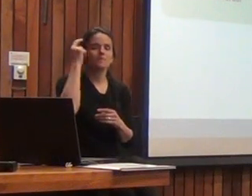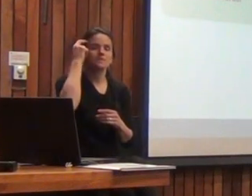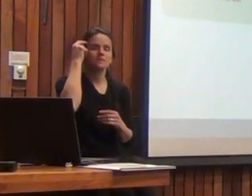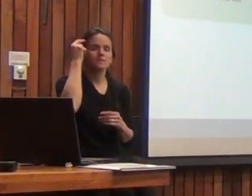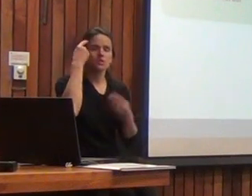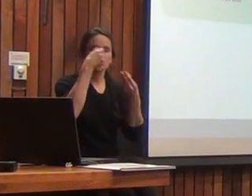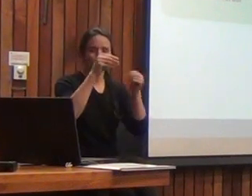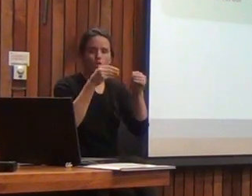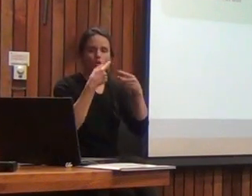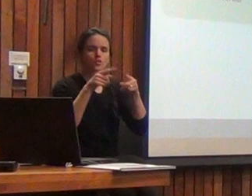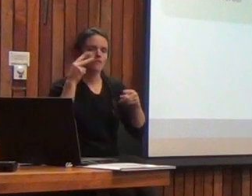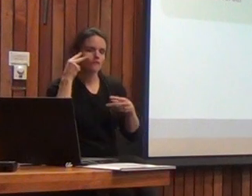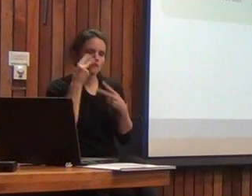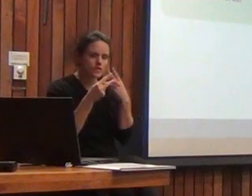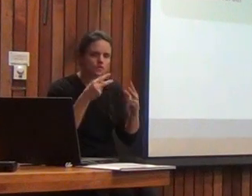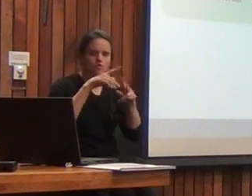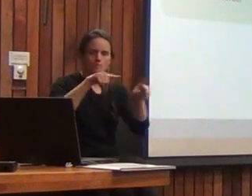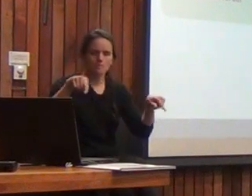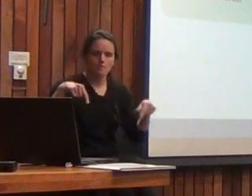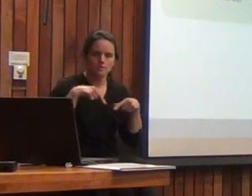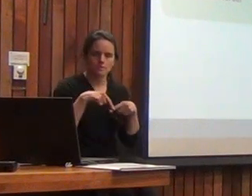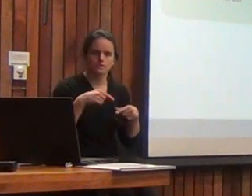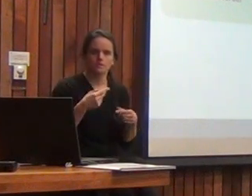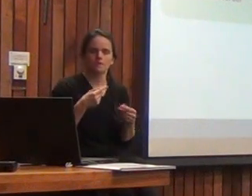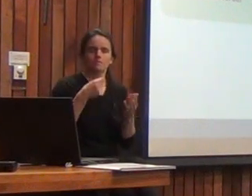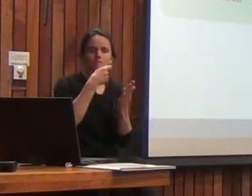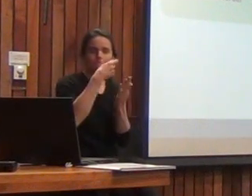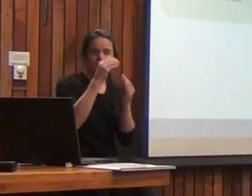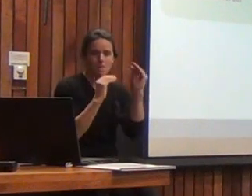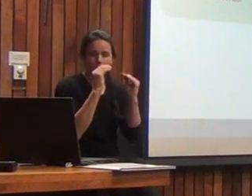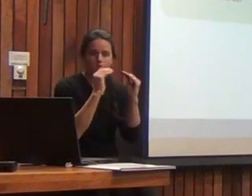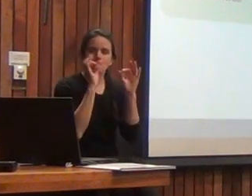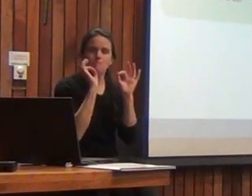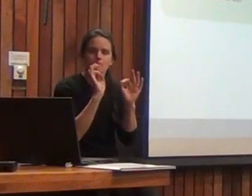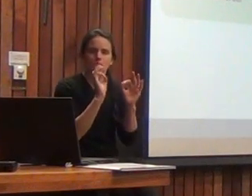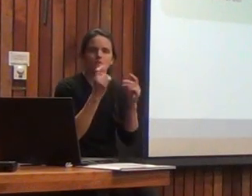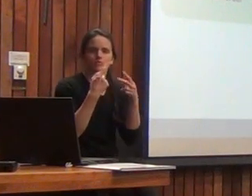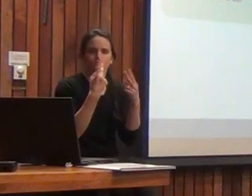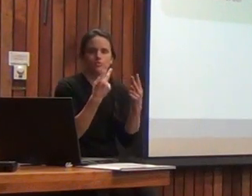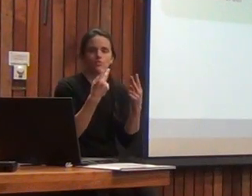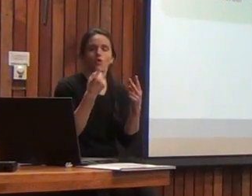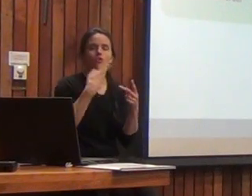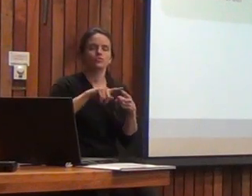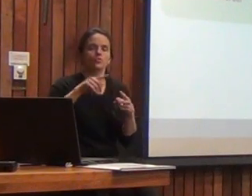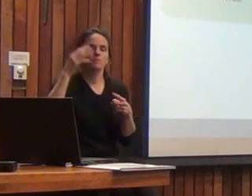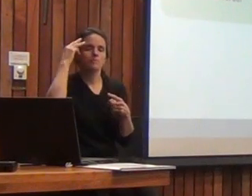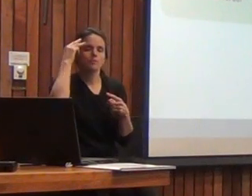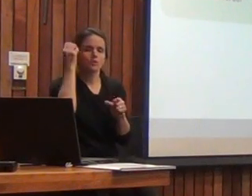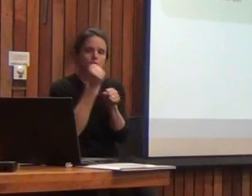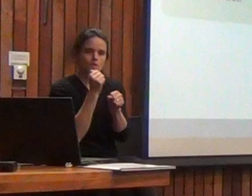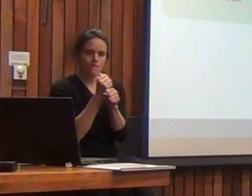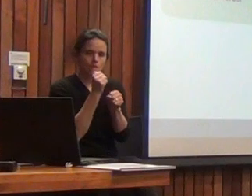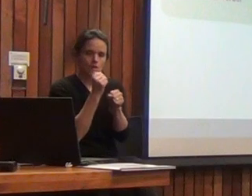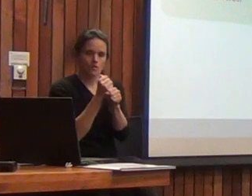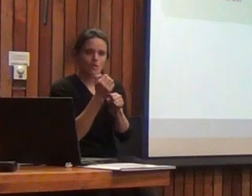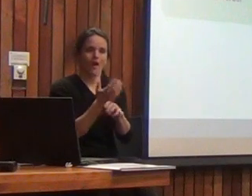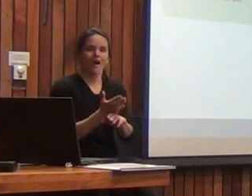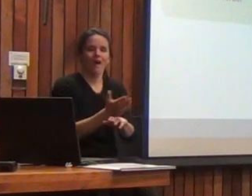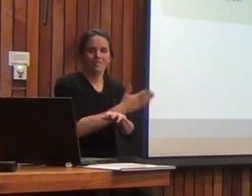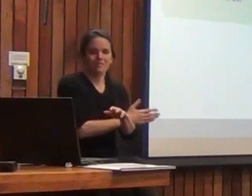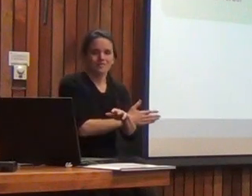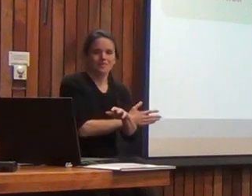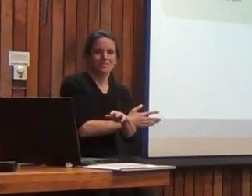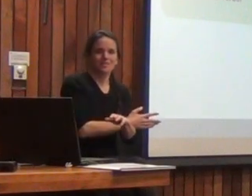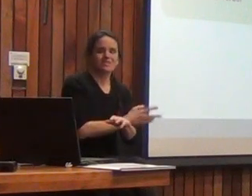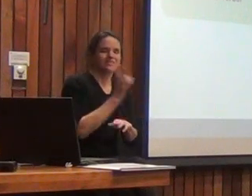isoespacial, que permiten obtener medidas más específicas de estos dos constructos. Memoria de trabajo, que ahora se llama así, ya no se llama ausencia